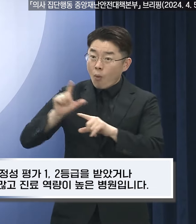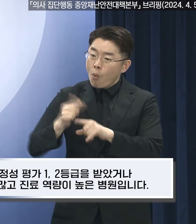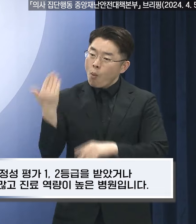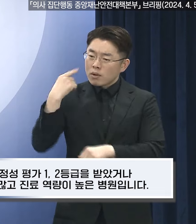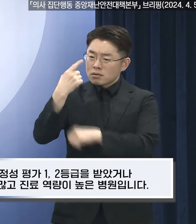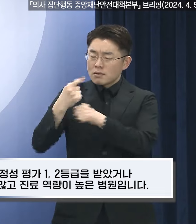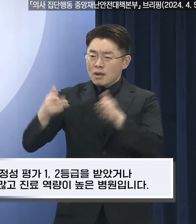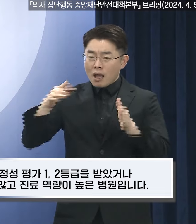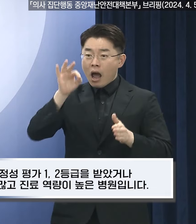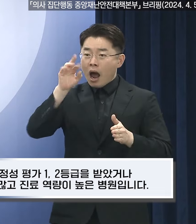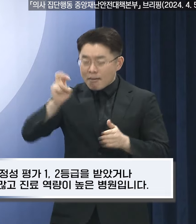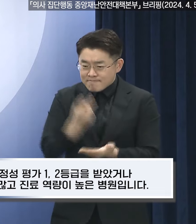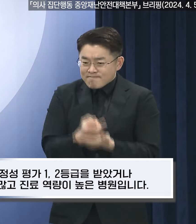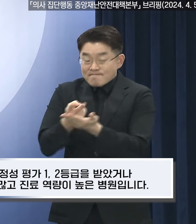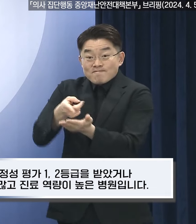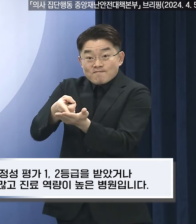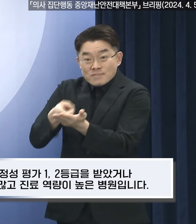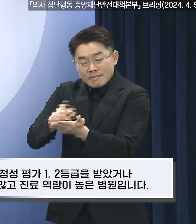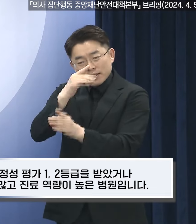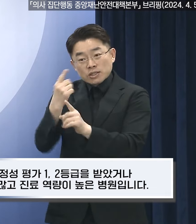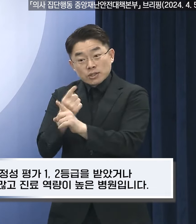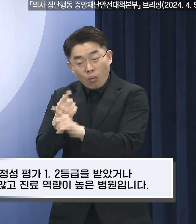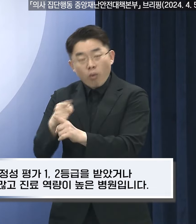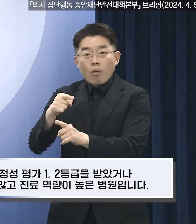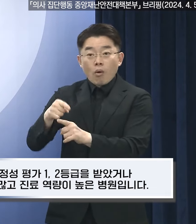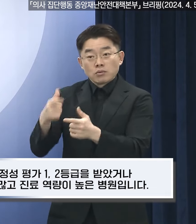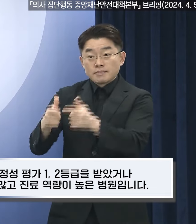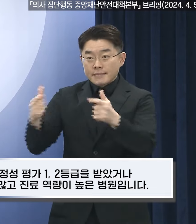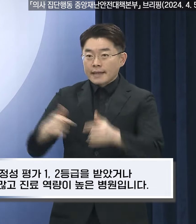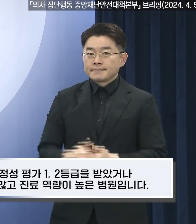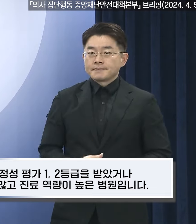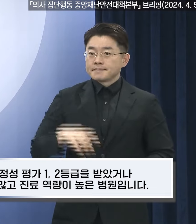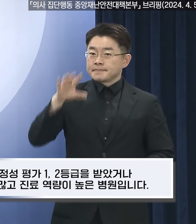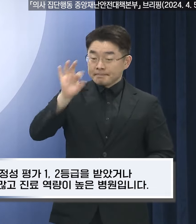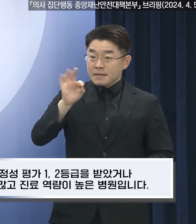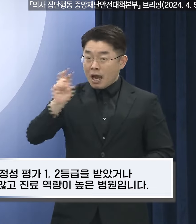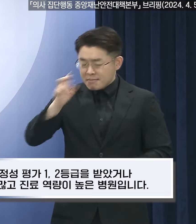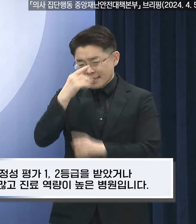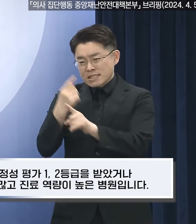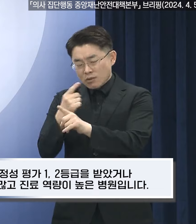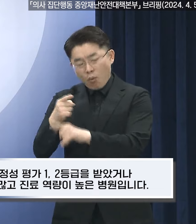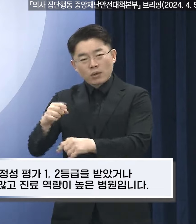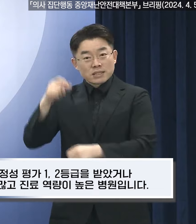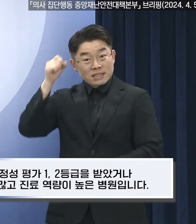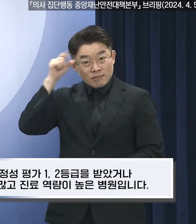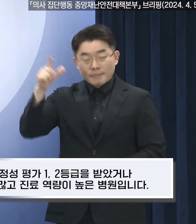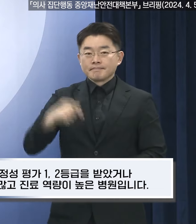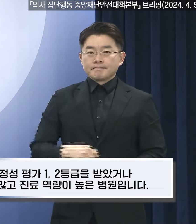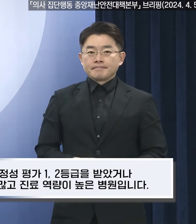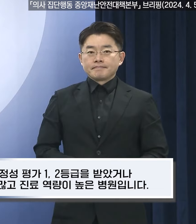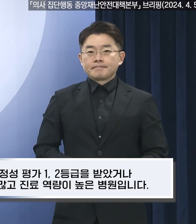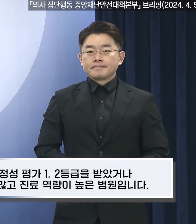1년간 암수술 등 암진료핀도 수가 많고 진료역량이 높은 병원입니다.